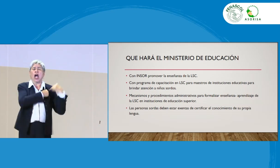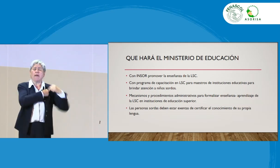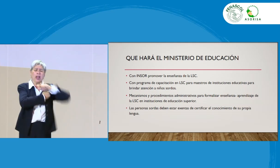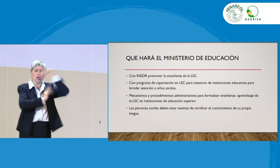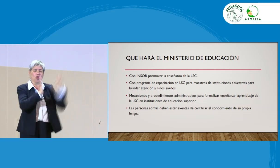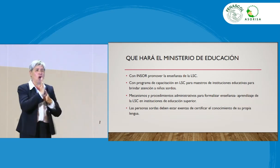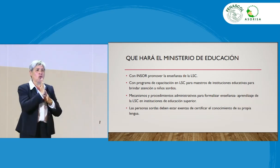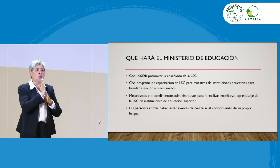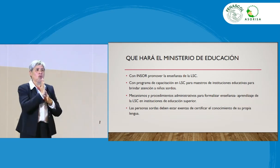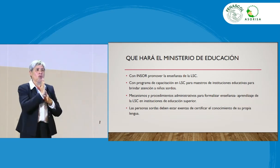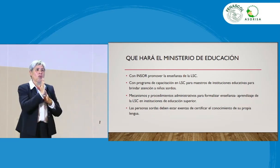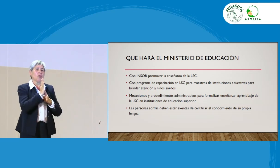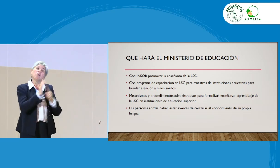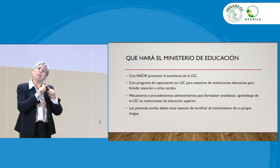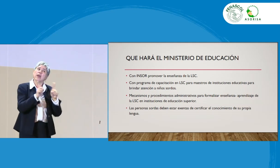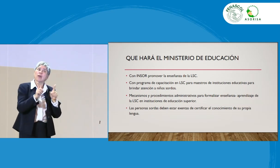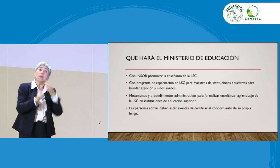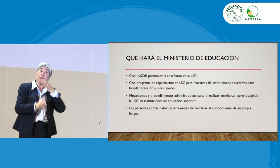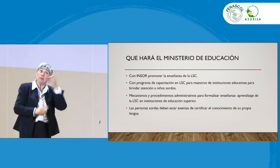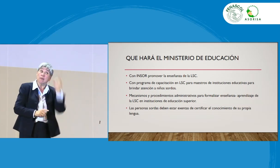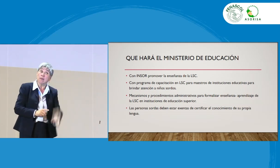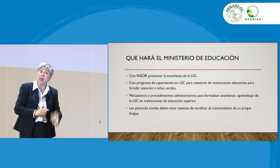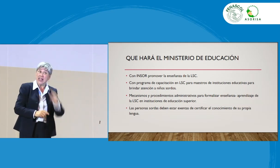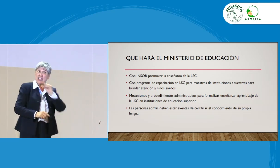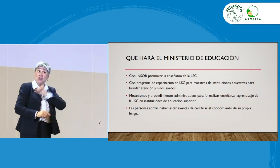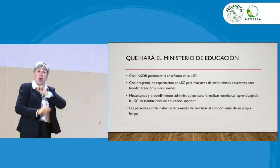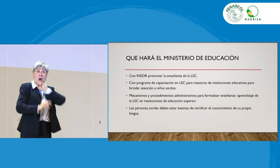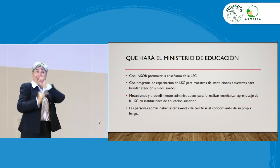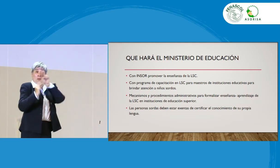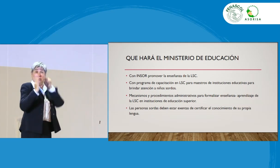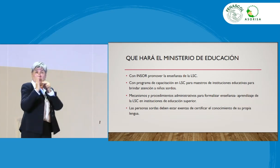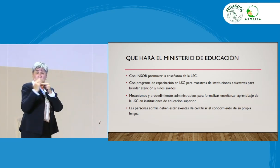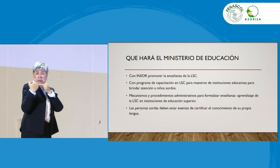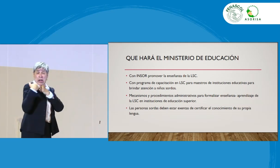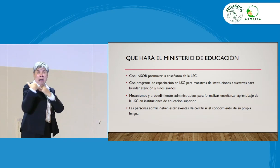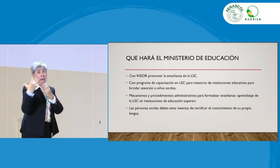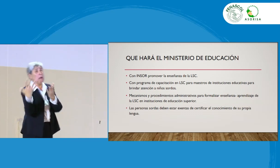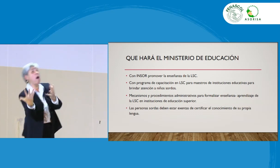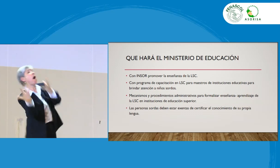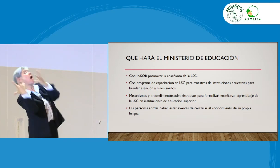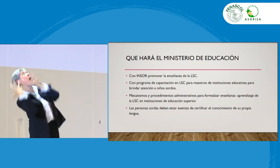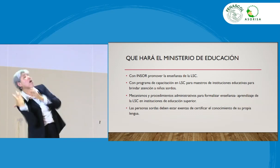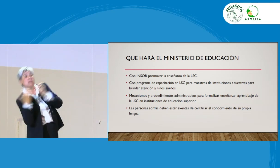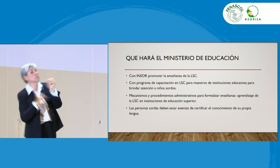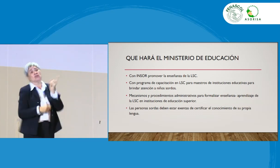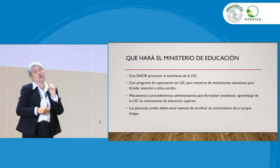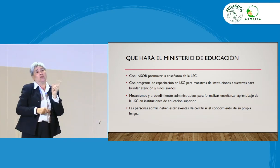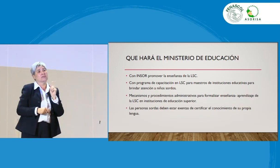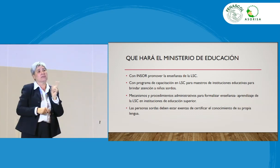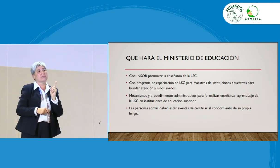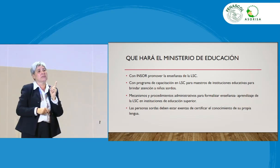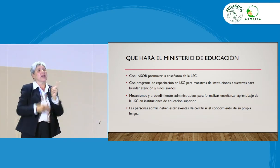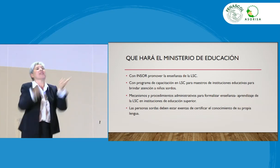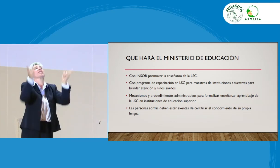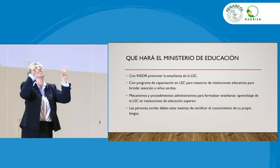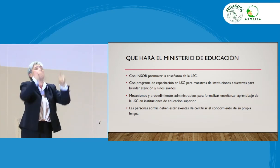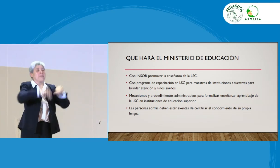realizar las acciones, pero de verdad, de verdad es el que tiene toda la responsabilidad encima, creo que no. También tenemos al